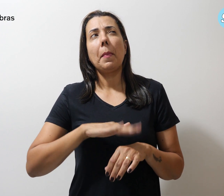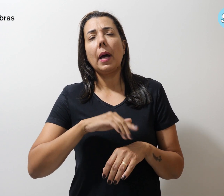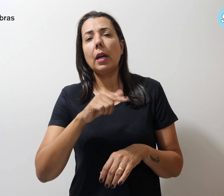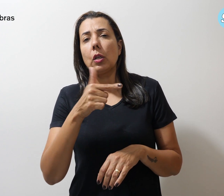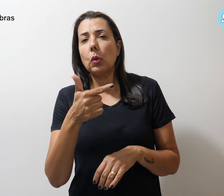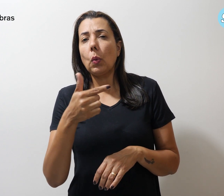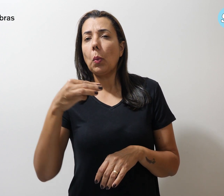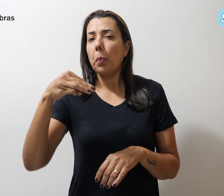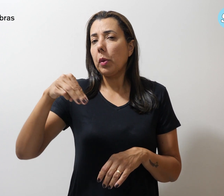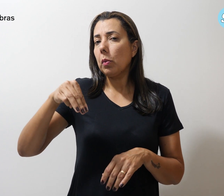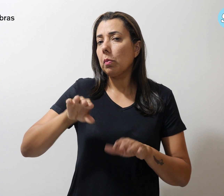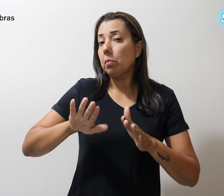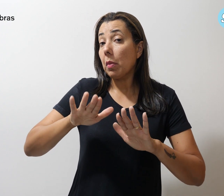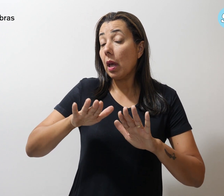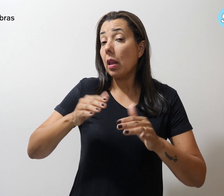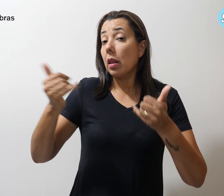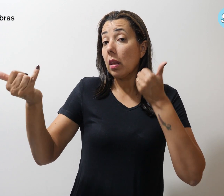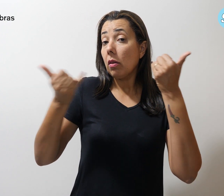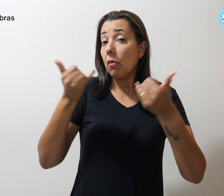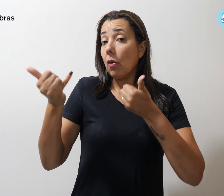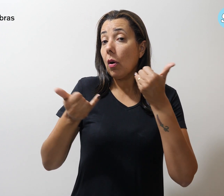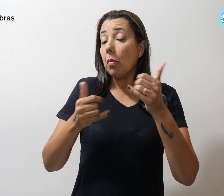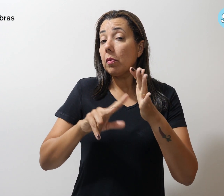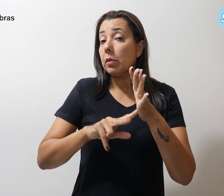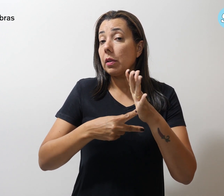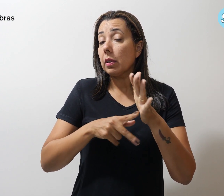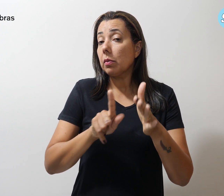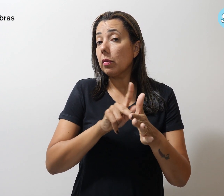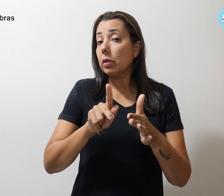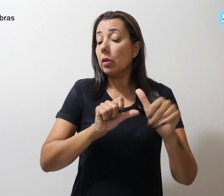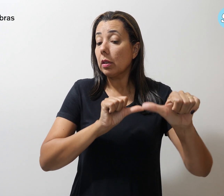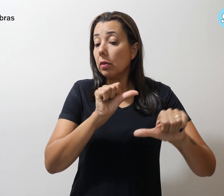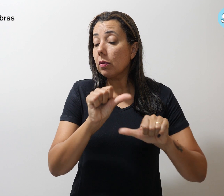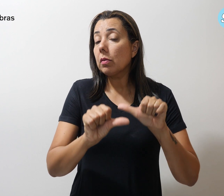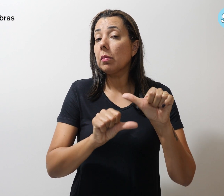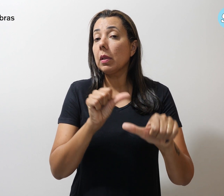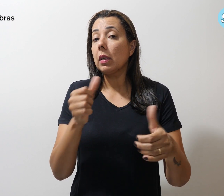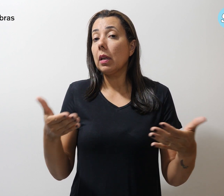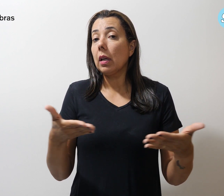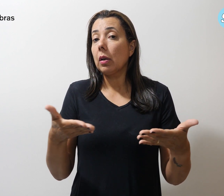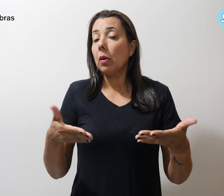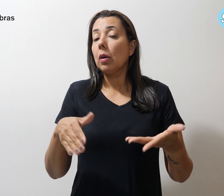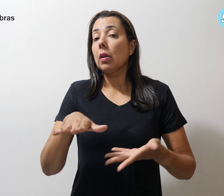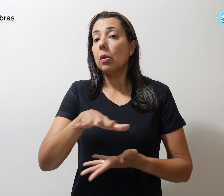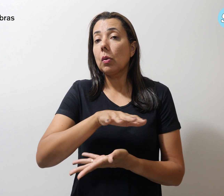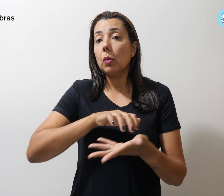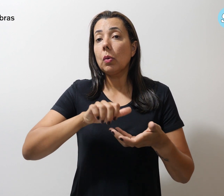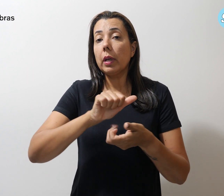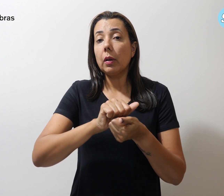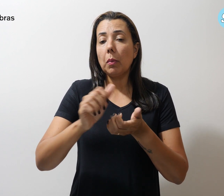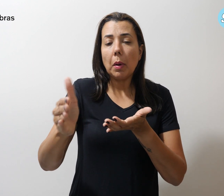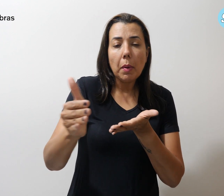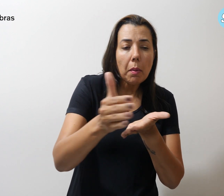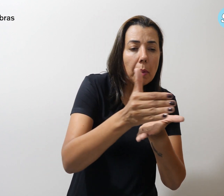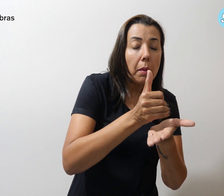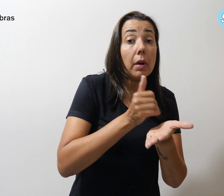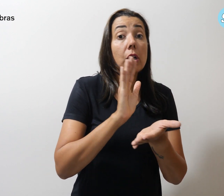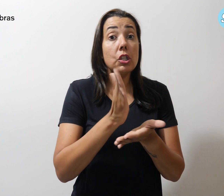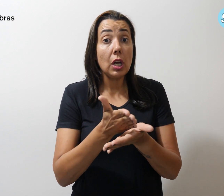minutos, informa que o Simpro se tornará um ecoponto, a exemplo do que já acontece com